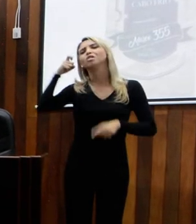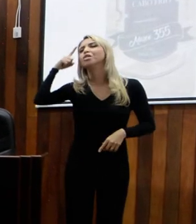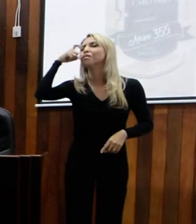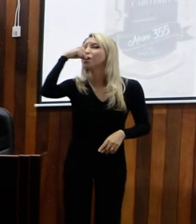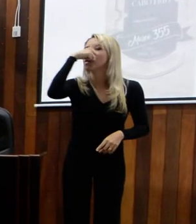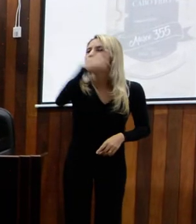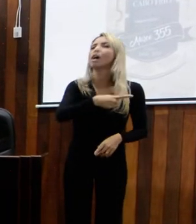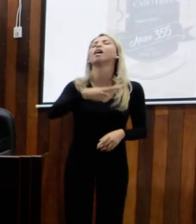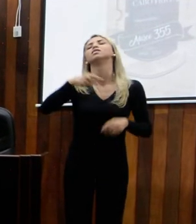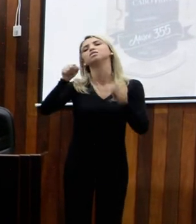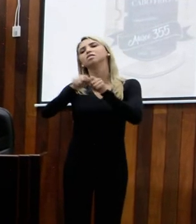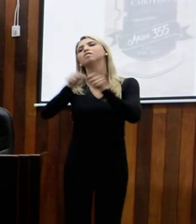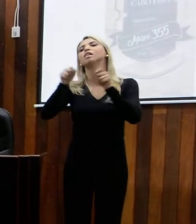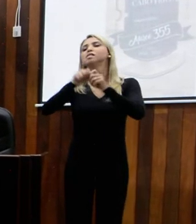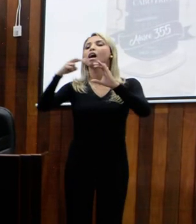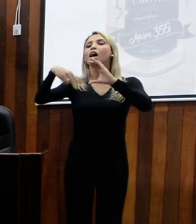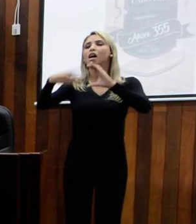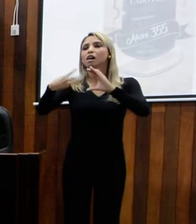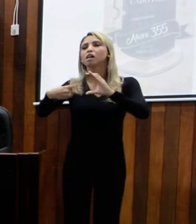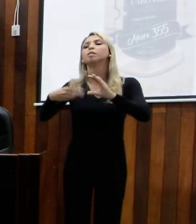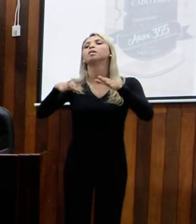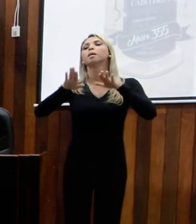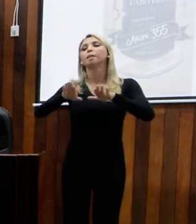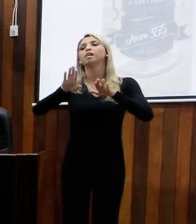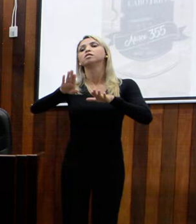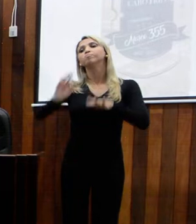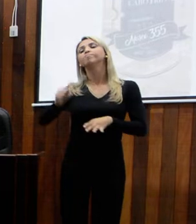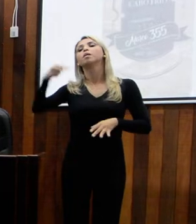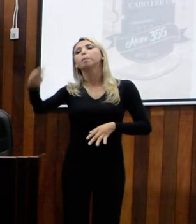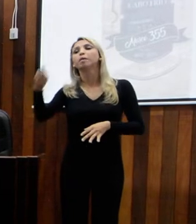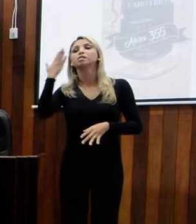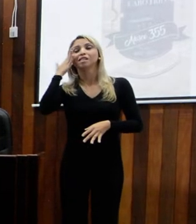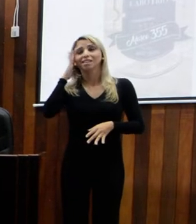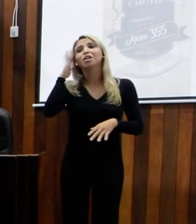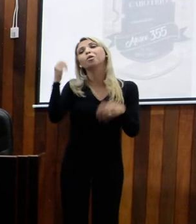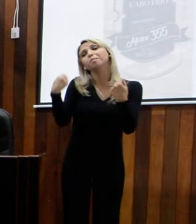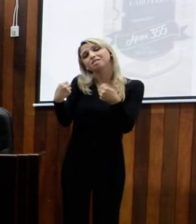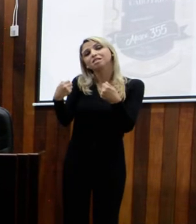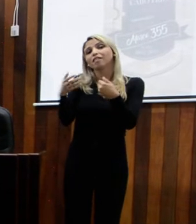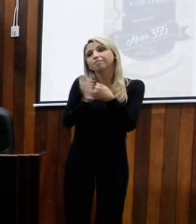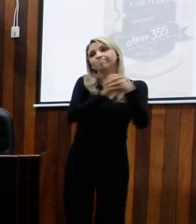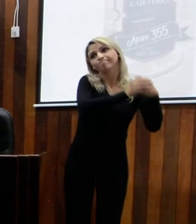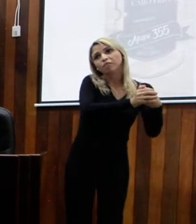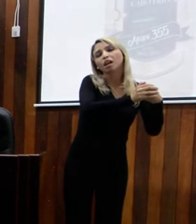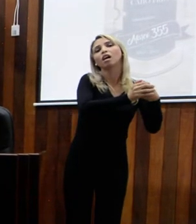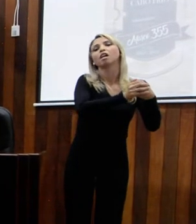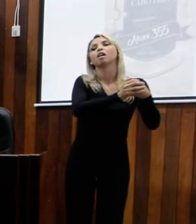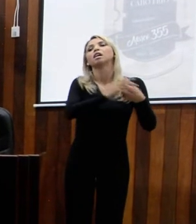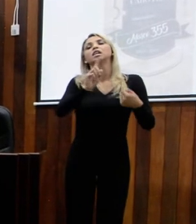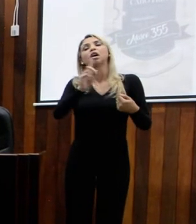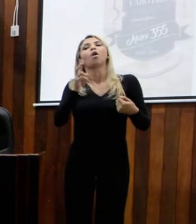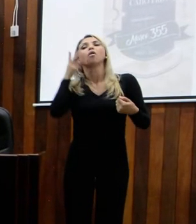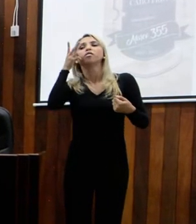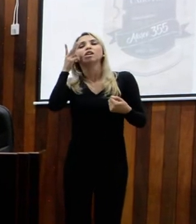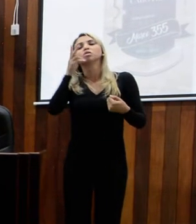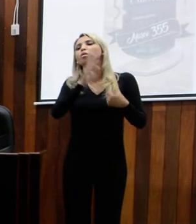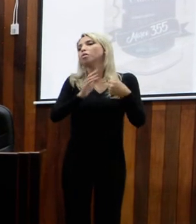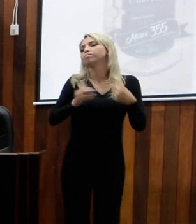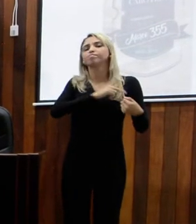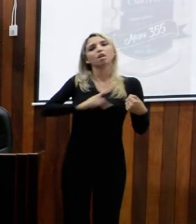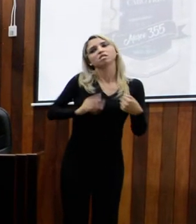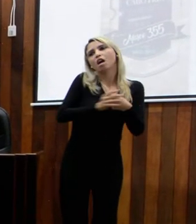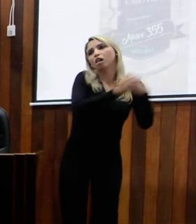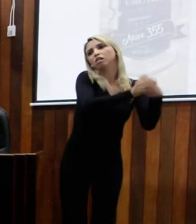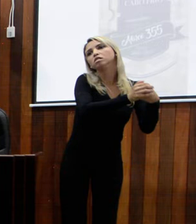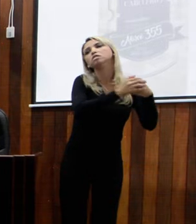conduzir essa casa, ele resolveu abrir mão do seu mandato de vereador e presidente para virar poeta, fazendo